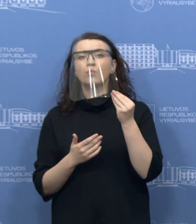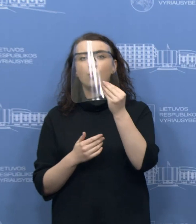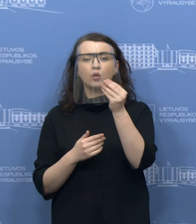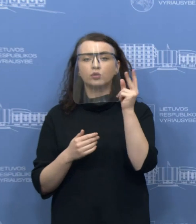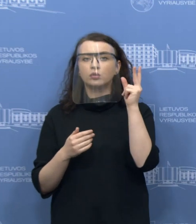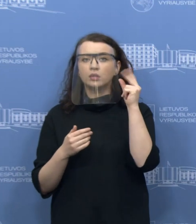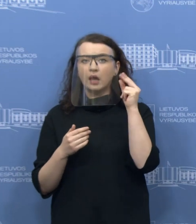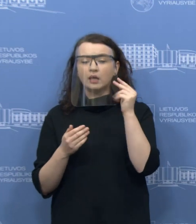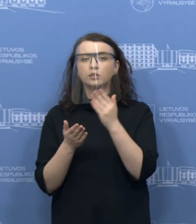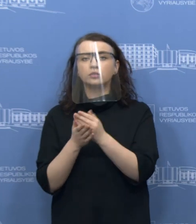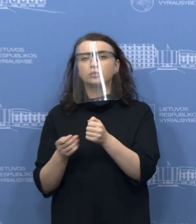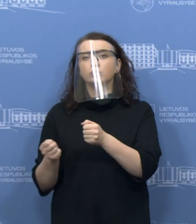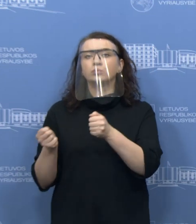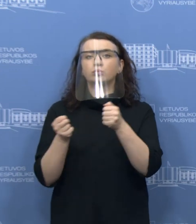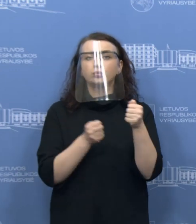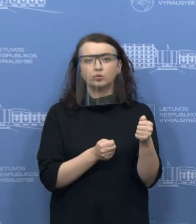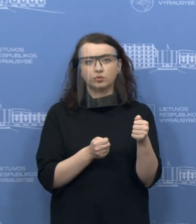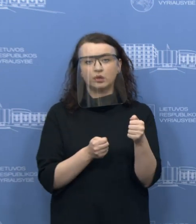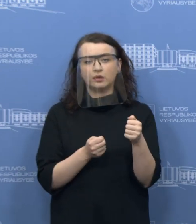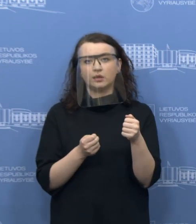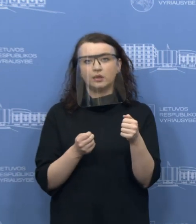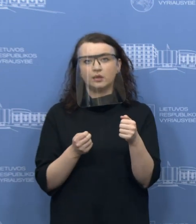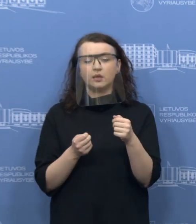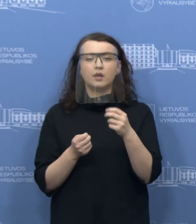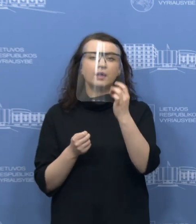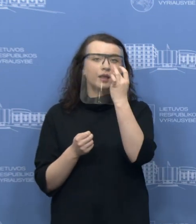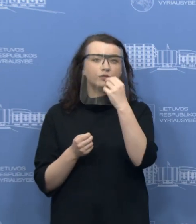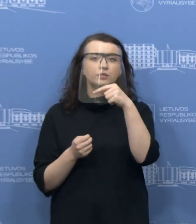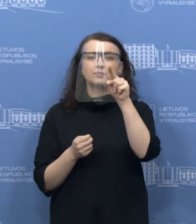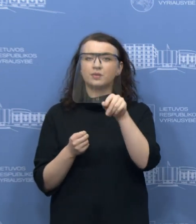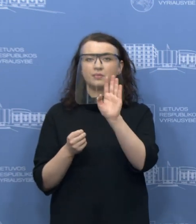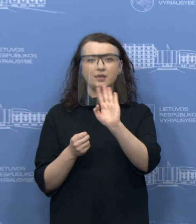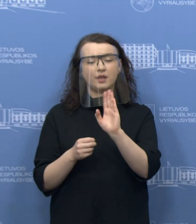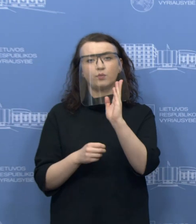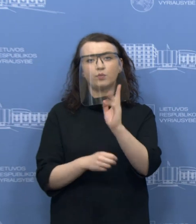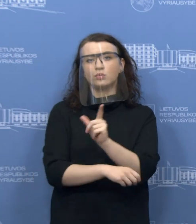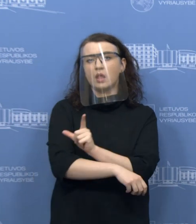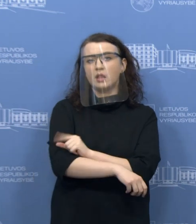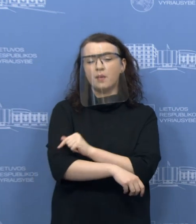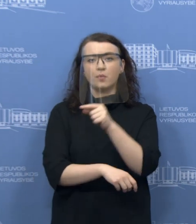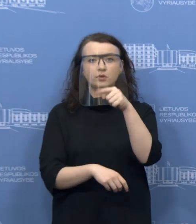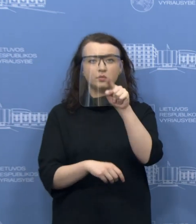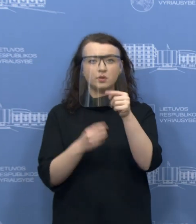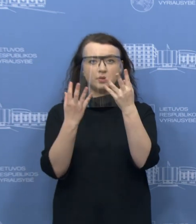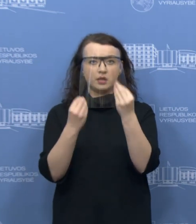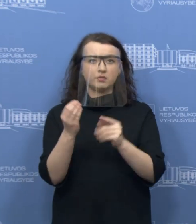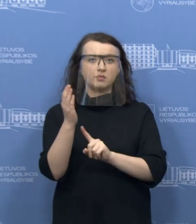terminas yra ne kaip mums jau visada įprasta, jeigu žiūrės pirmoji, o liepos pirma diena.